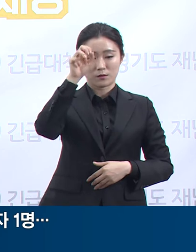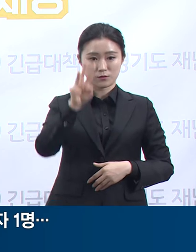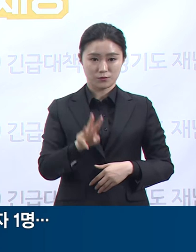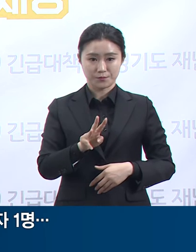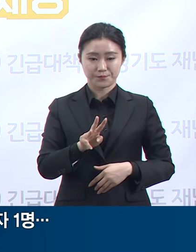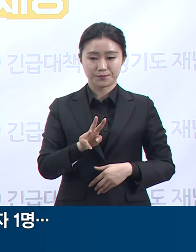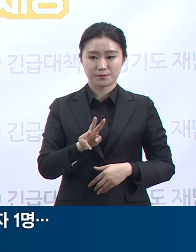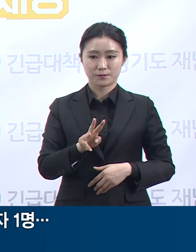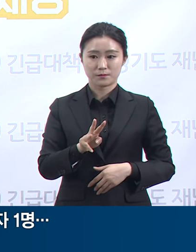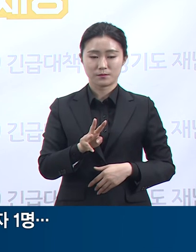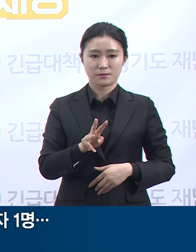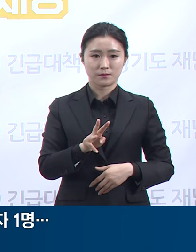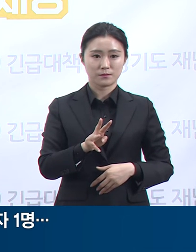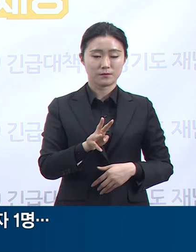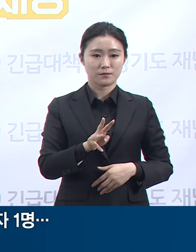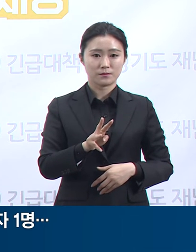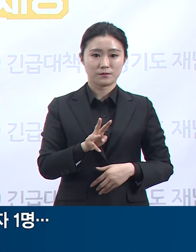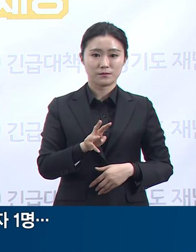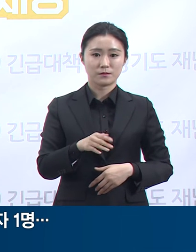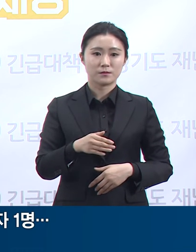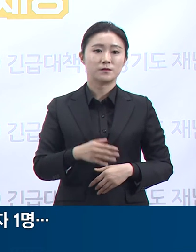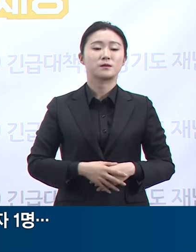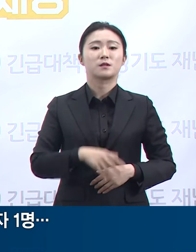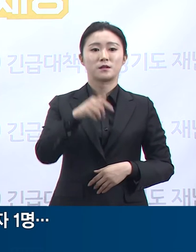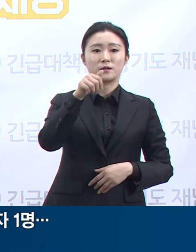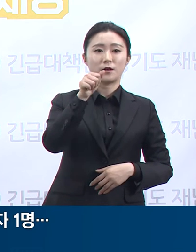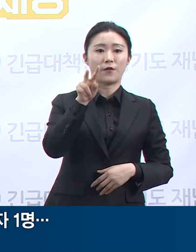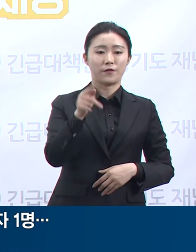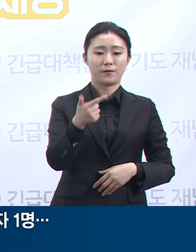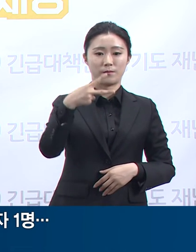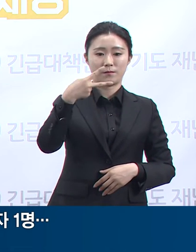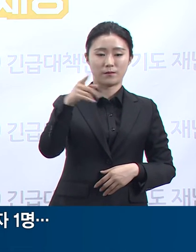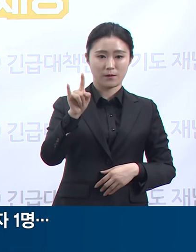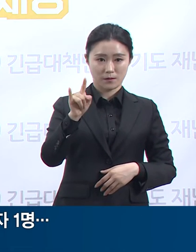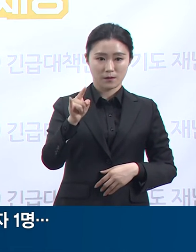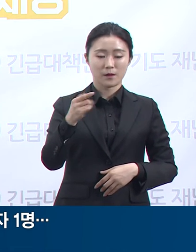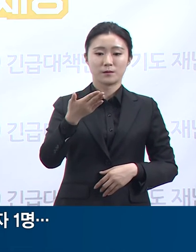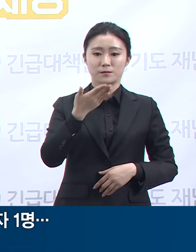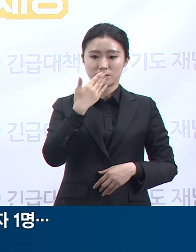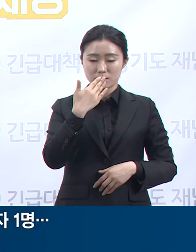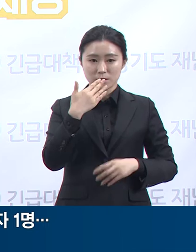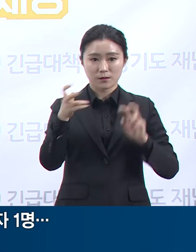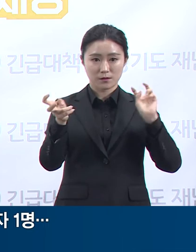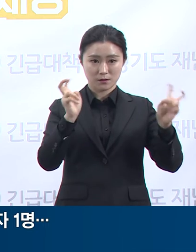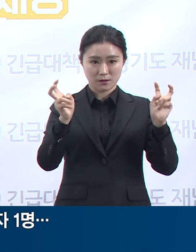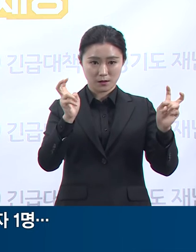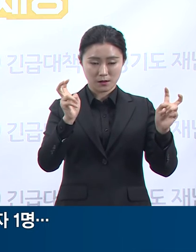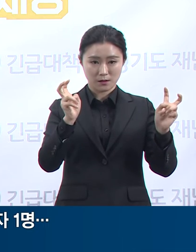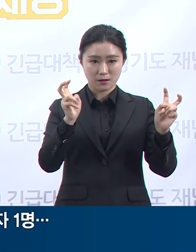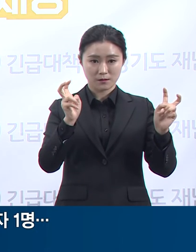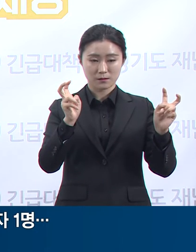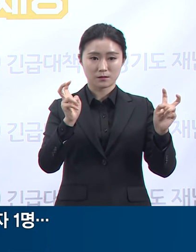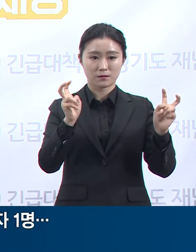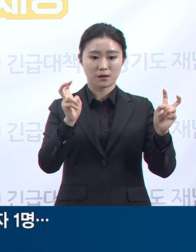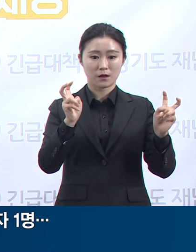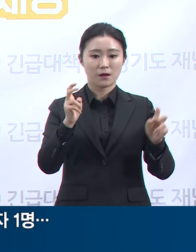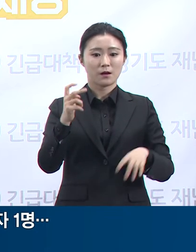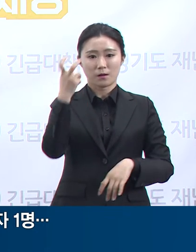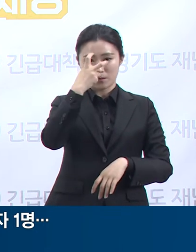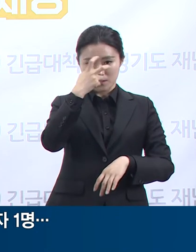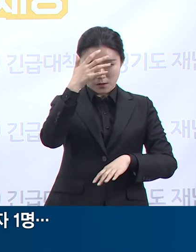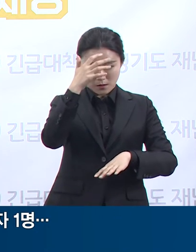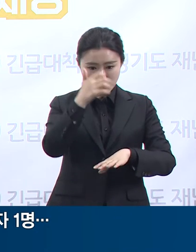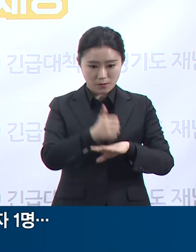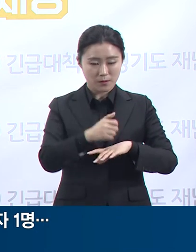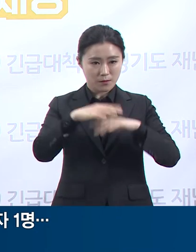광주시 현대 그린푸드는 583명에 대해 검사를 진행했고 전원 음성 판정을 받았으며 밀접